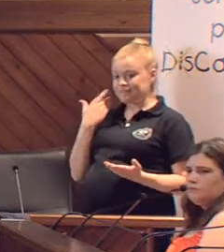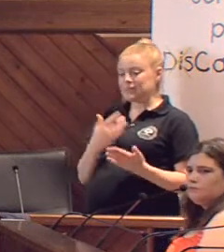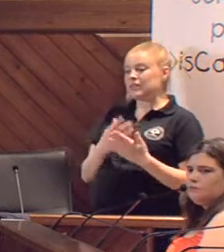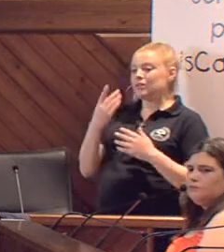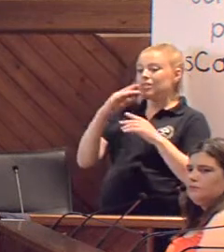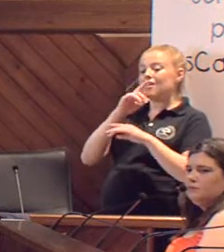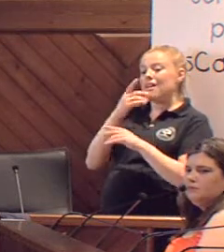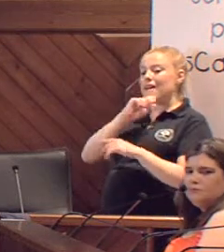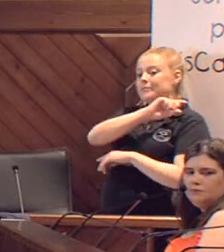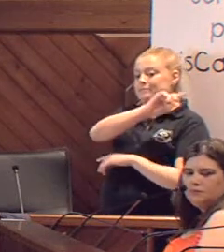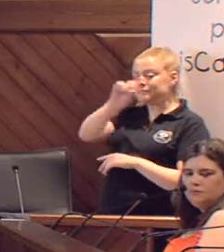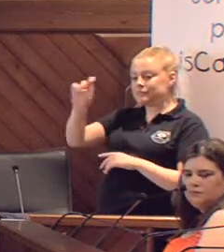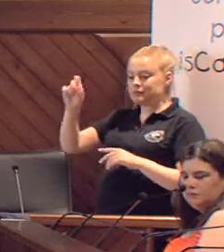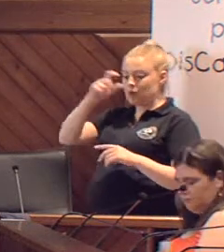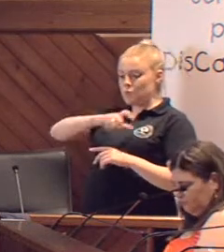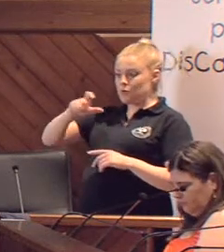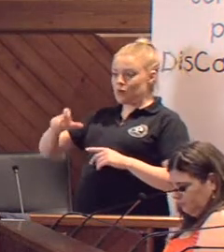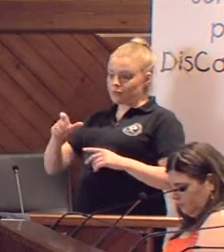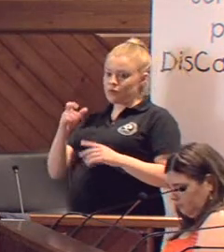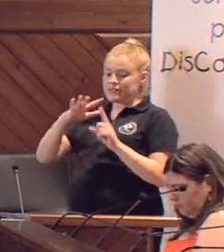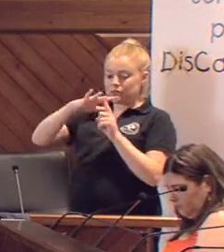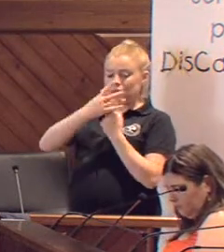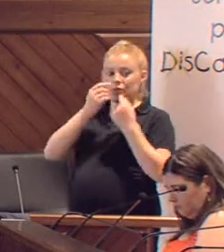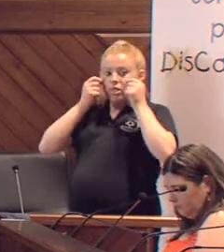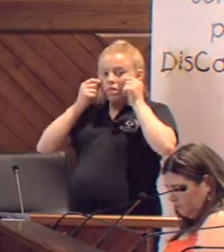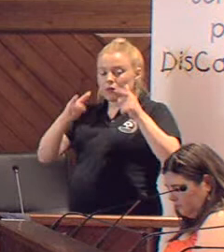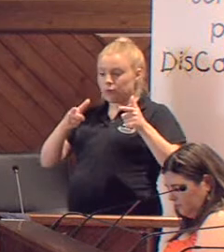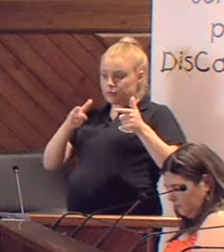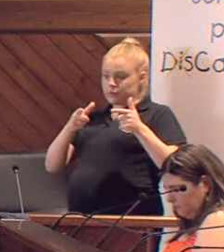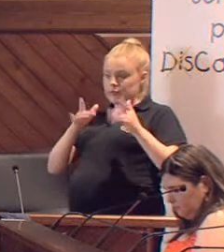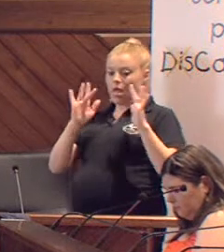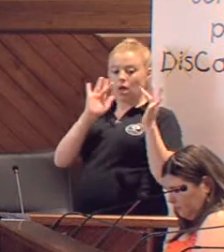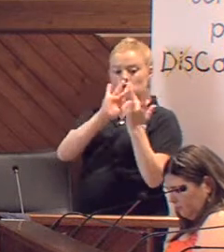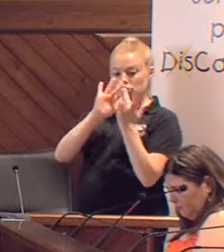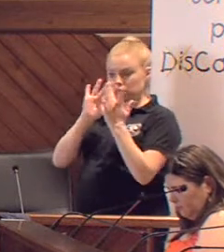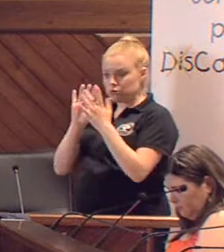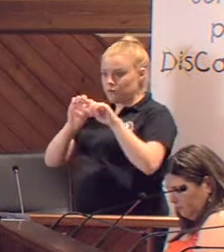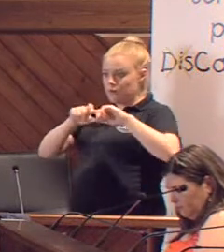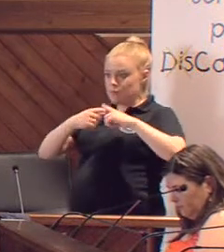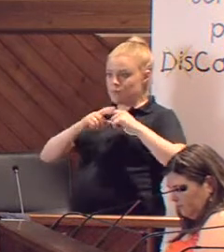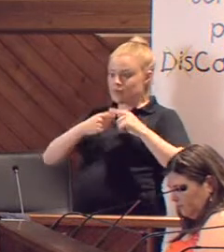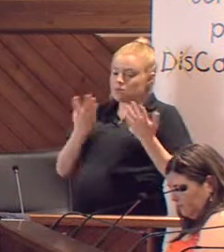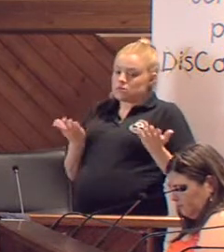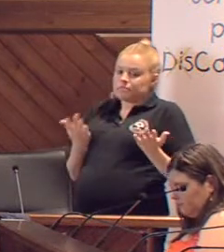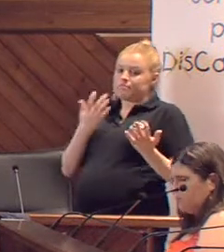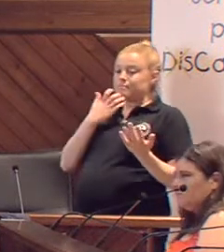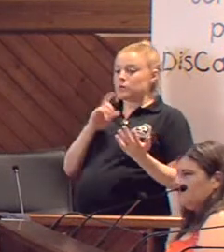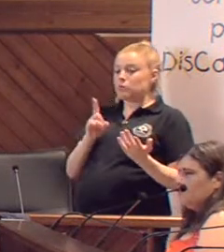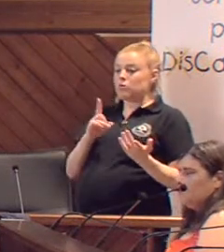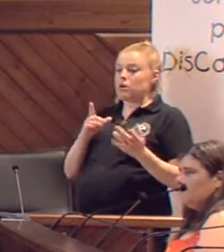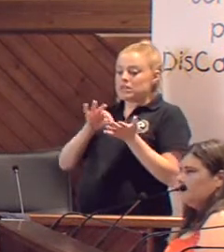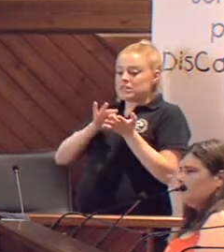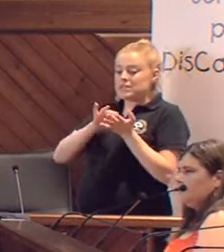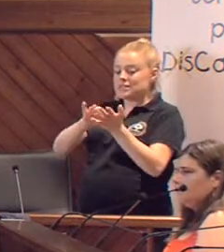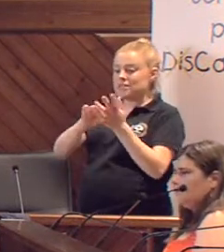general, que puedan detectar este tipo de situaciones. Que se pongan en contacto con algún familiar y, en su defecto, con los